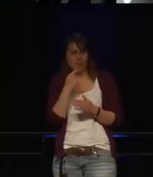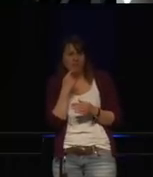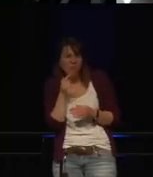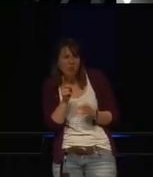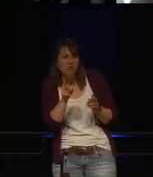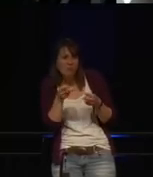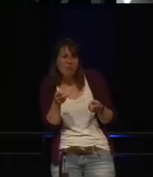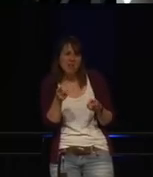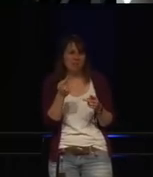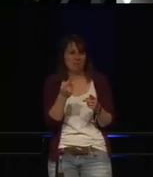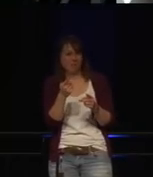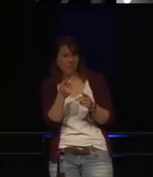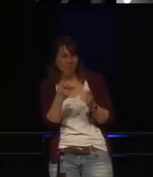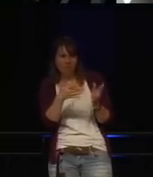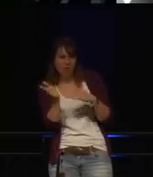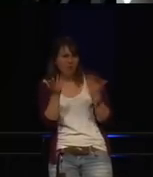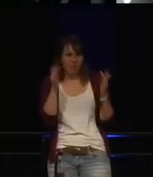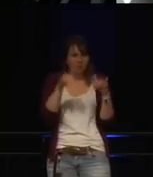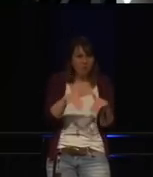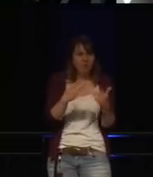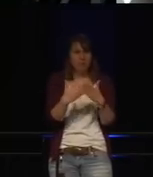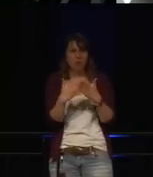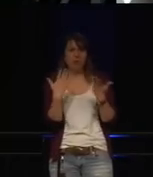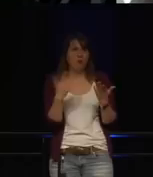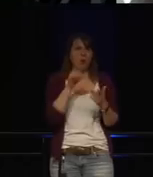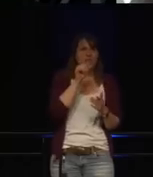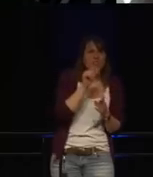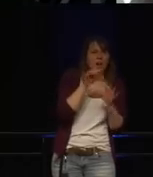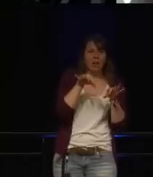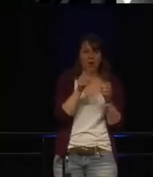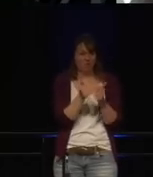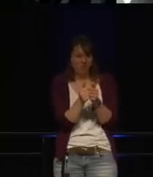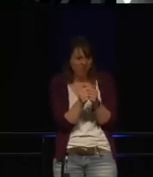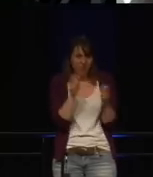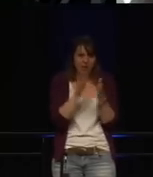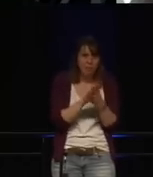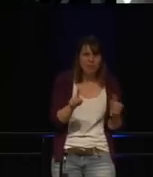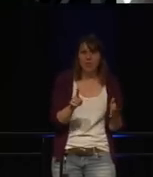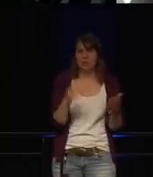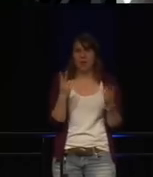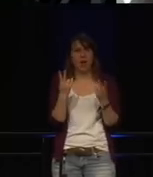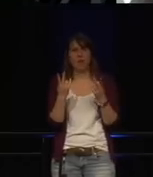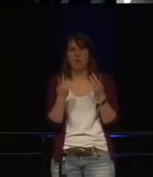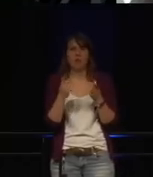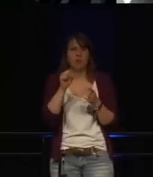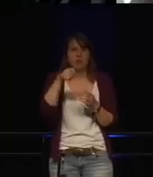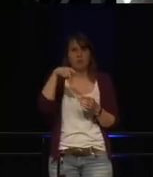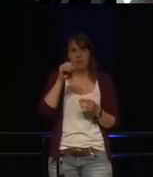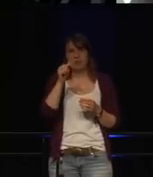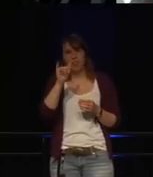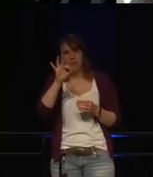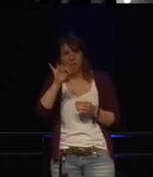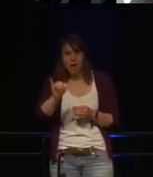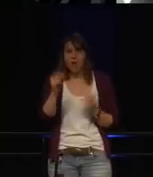Der hat Twitter, Reddit, Spotify, PayPal und weitere andere große Services in 2016